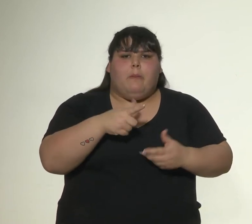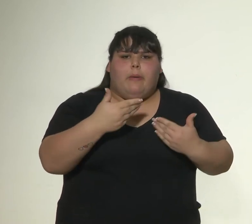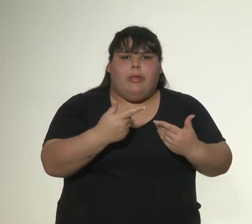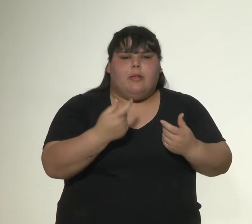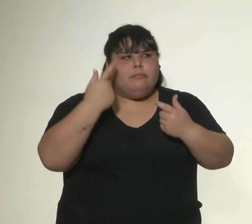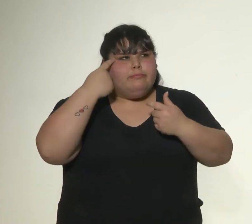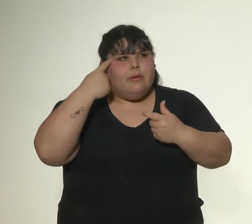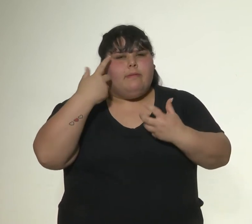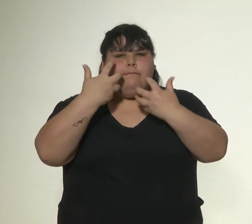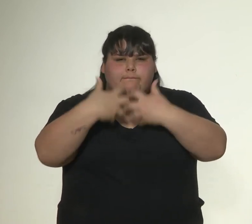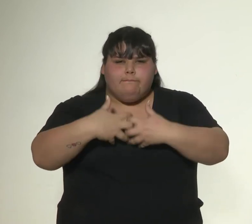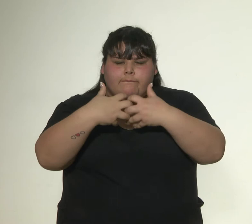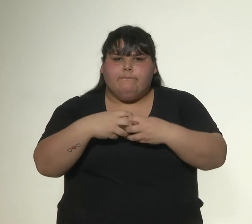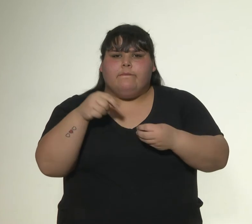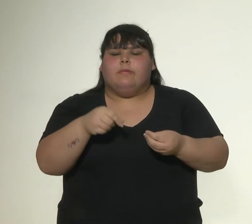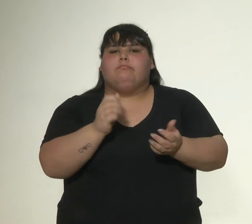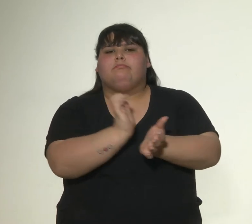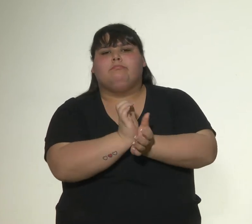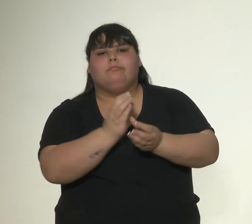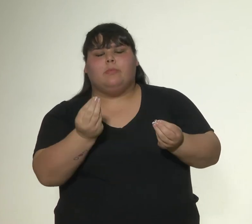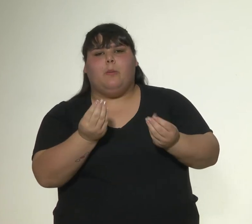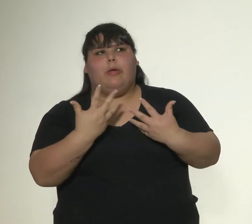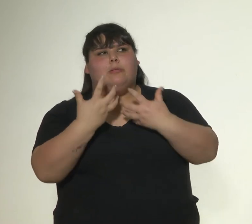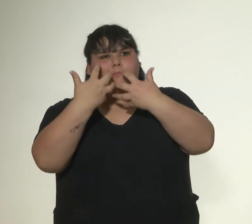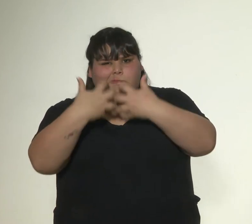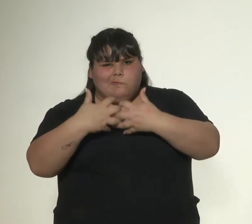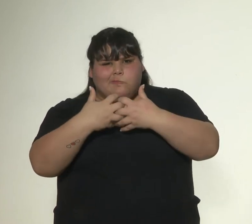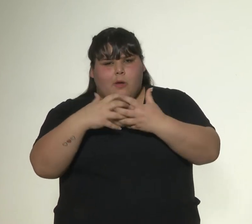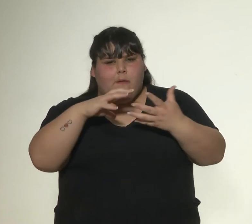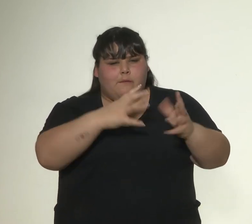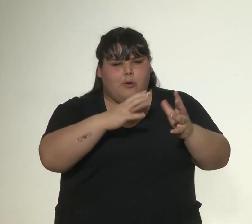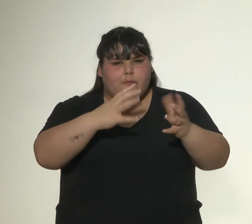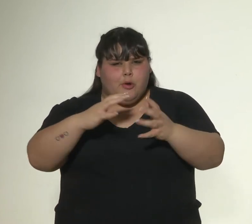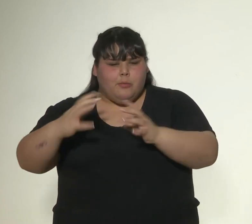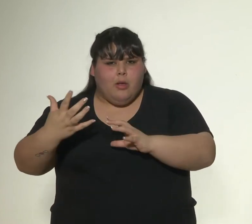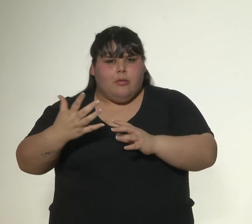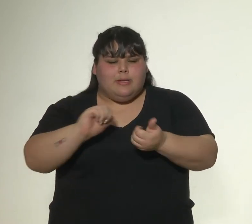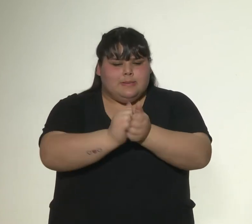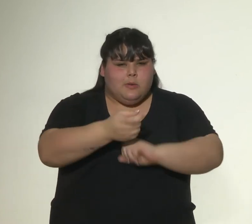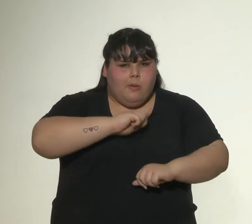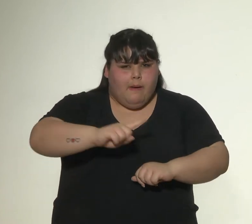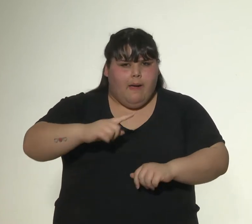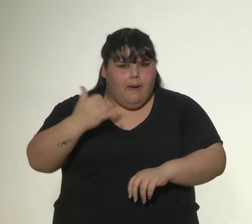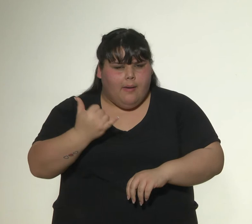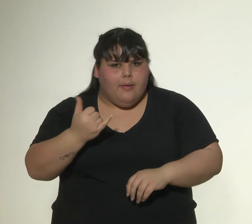crítico, habilita a reflexionar sobre las formas de explotación sexual, para poder